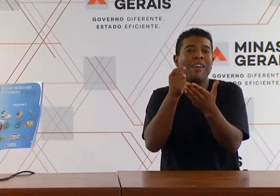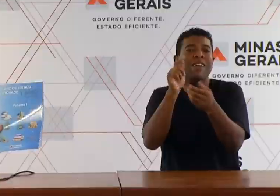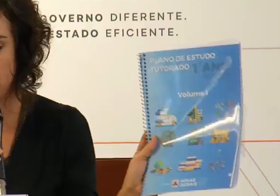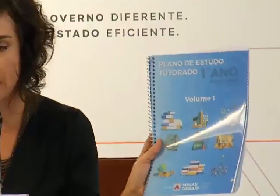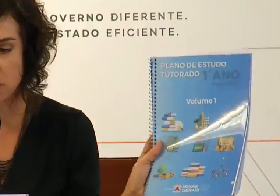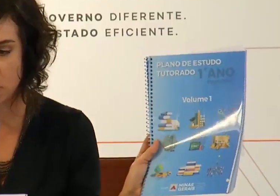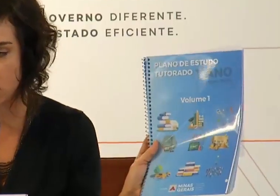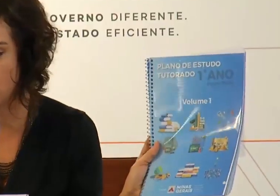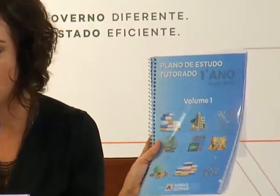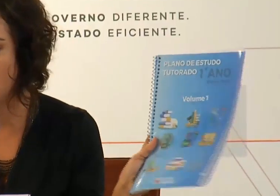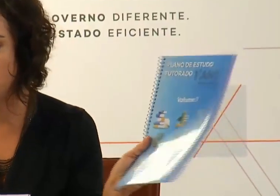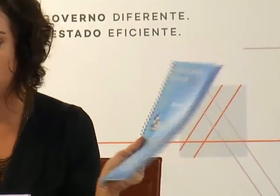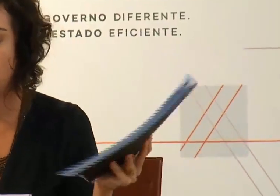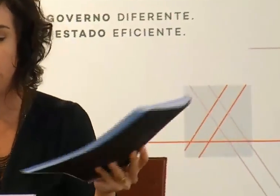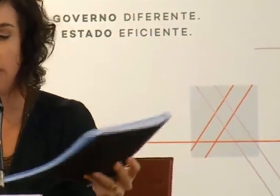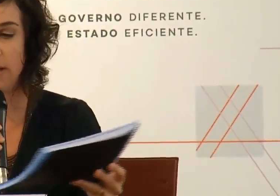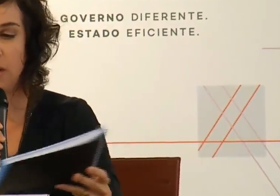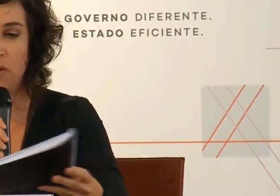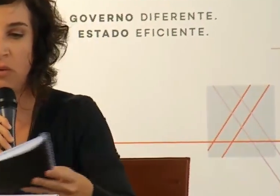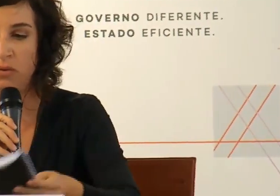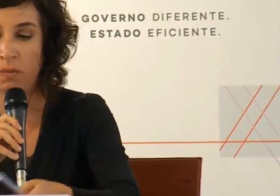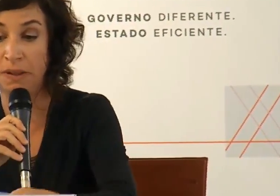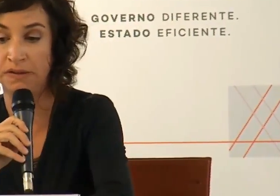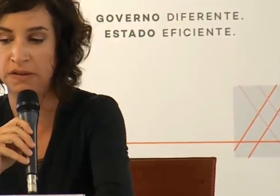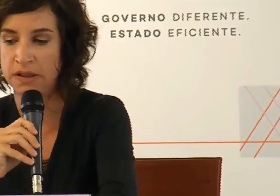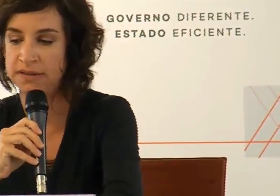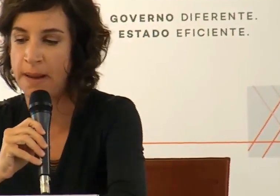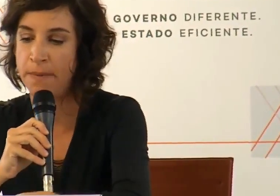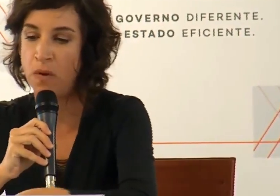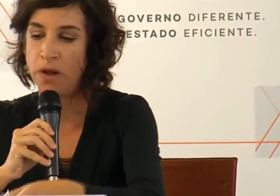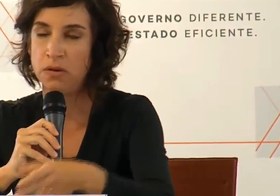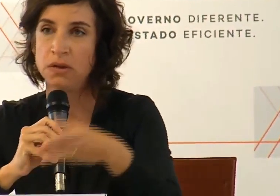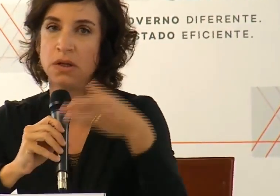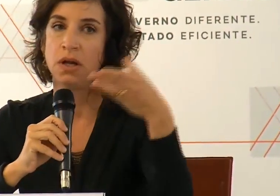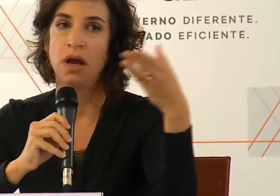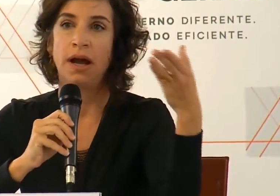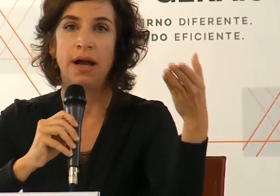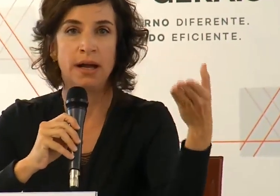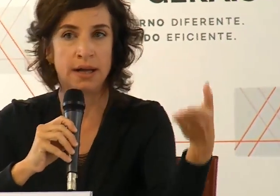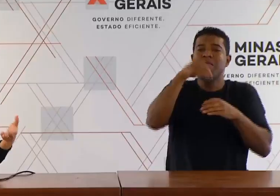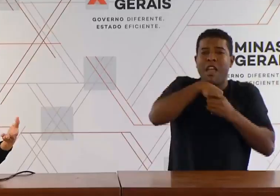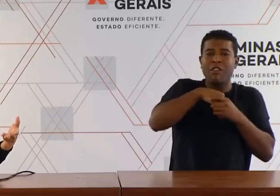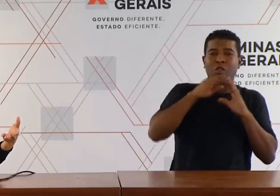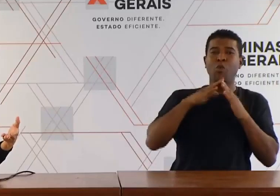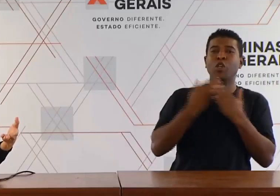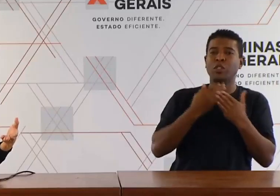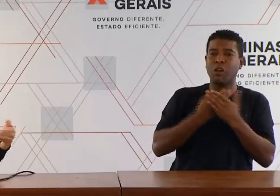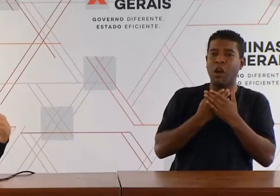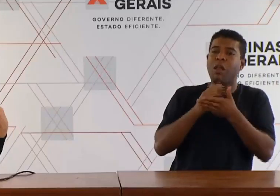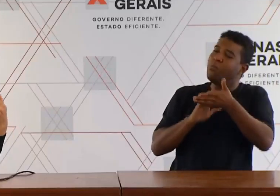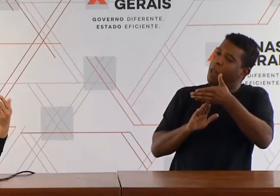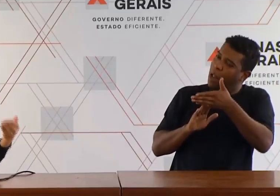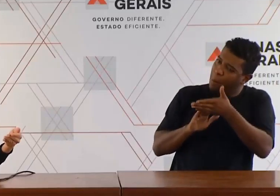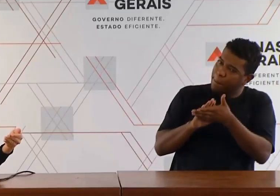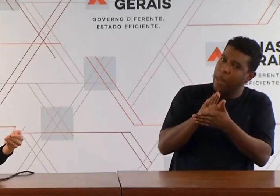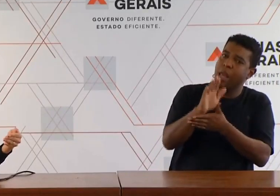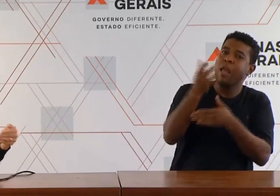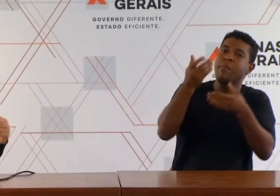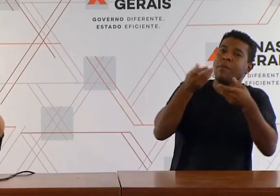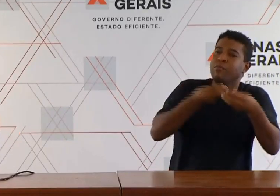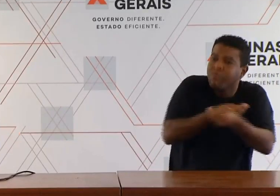impressão dele nos casos onde o diretor entender que o aluno precisa desse apoio. Rede Minas, com sua